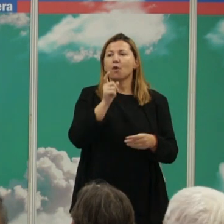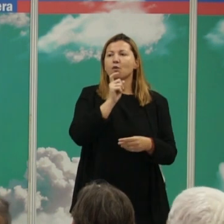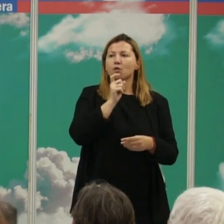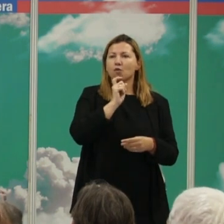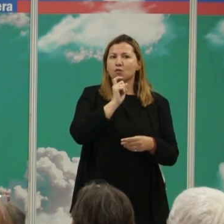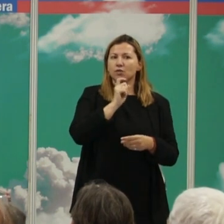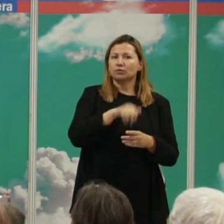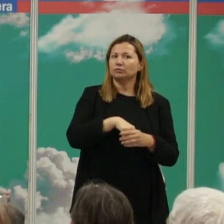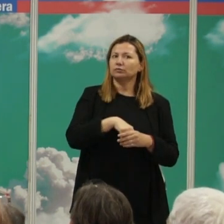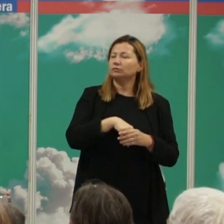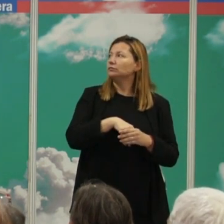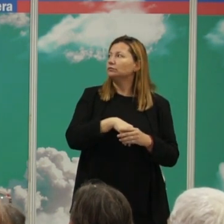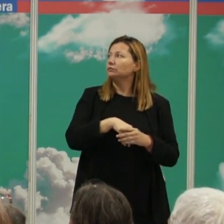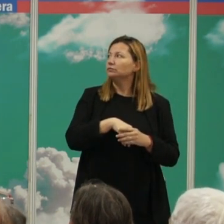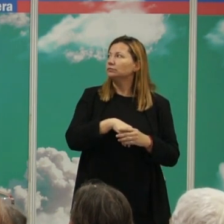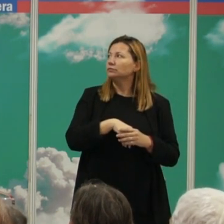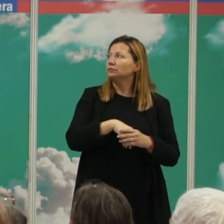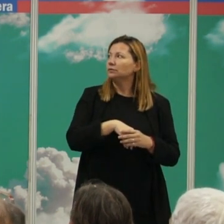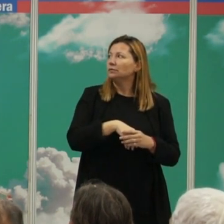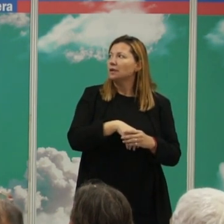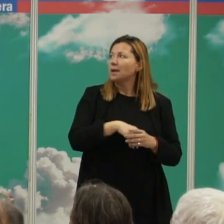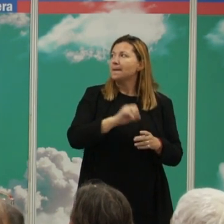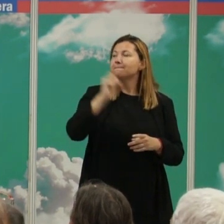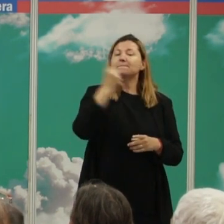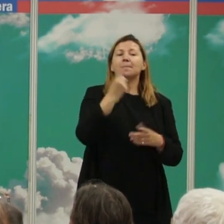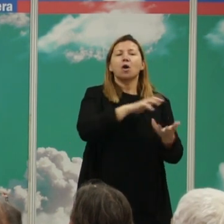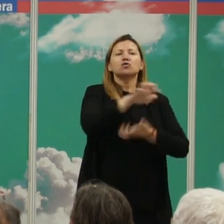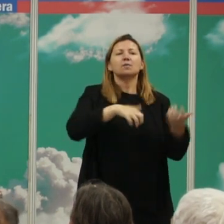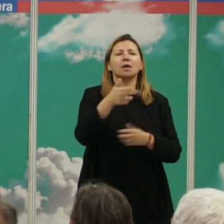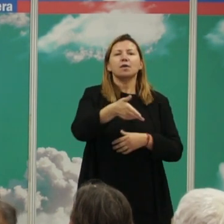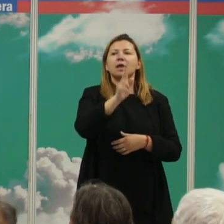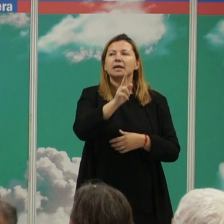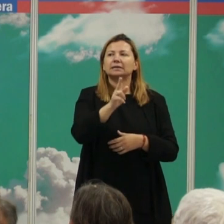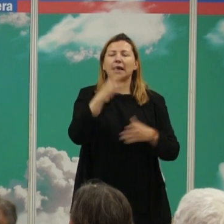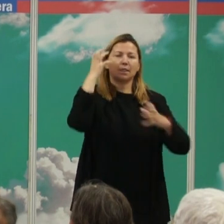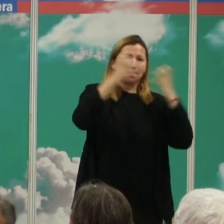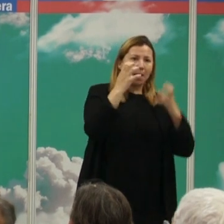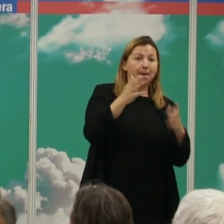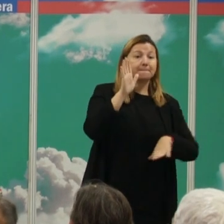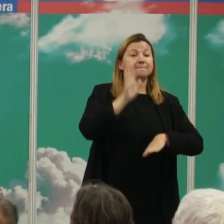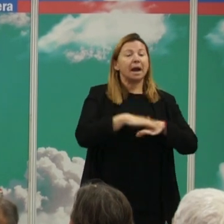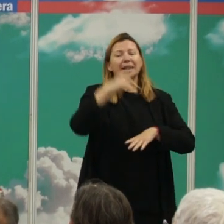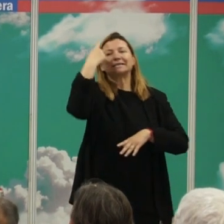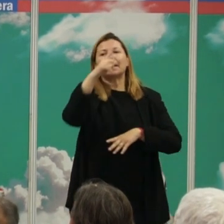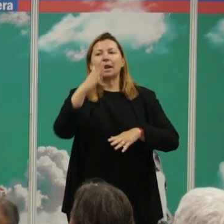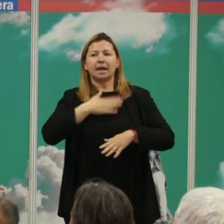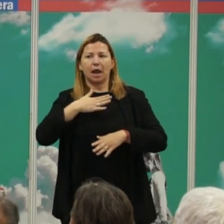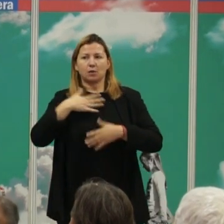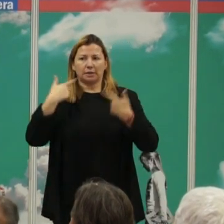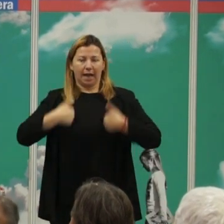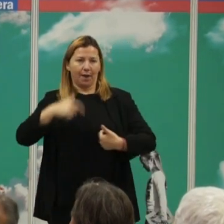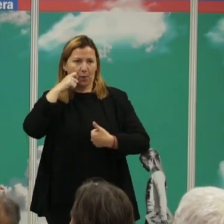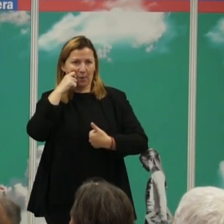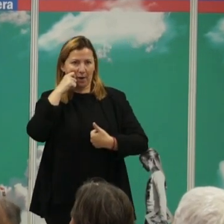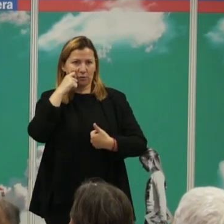abstracción primero usamos la violencia letal de los mamíferos para predecir la humana debido a que hay señal filogenética estas dos asunciones